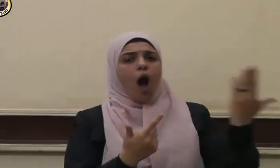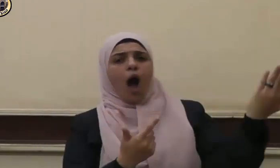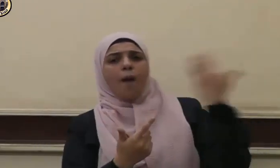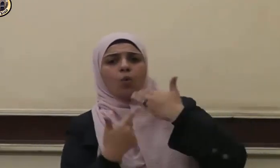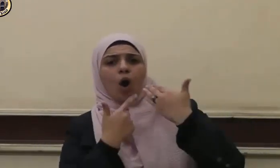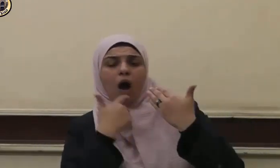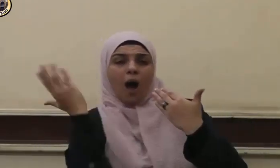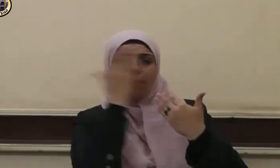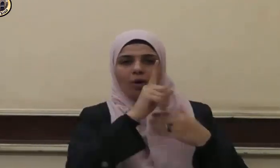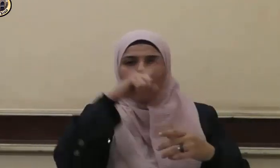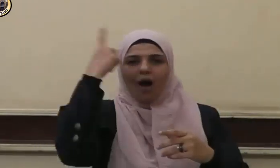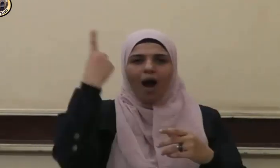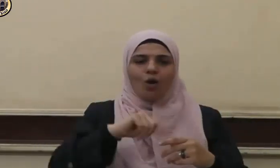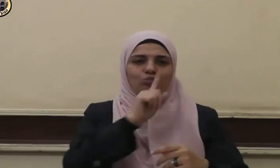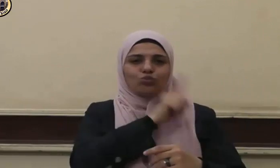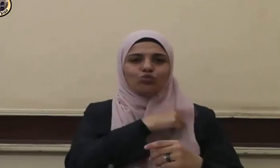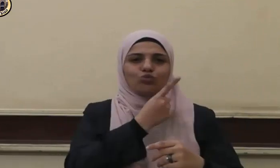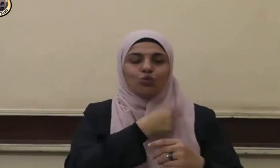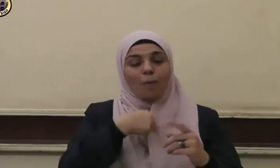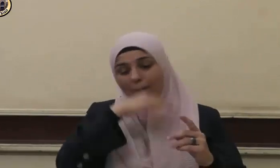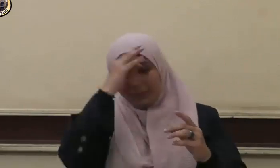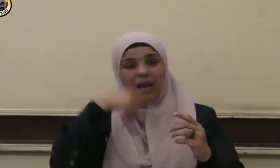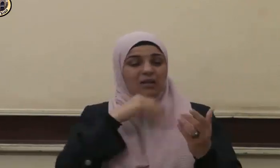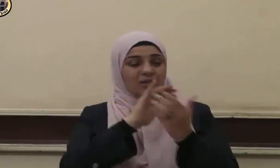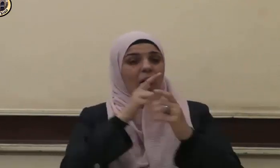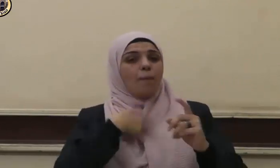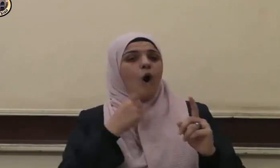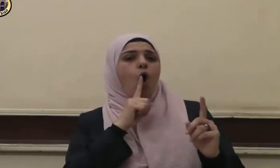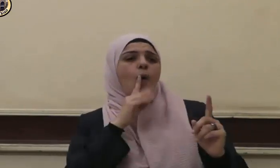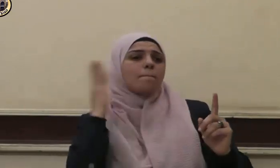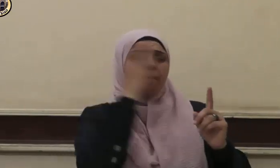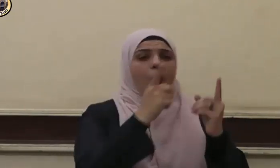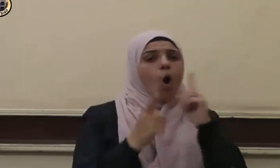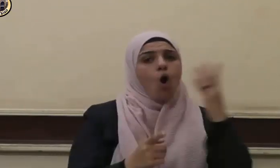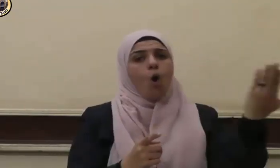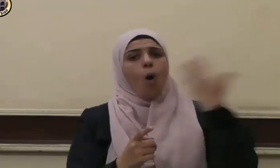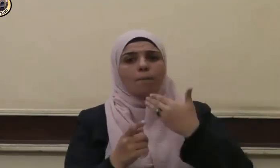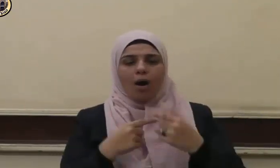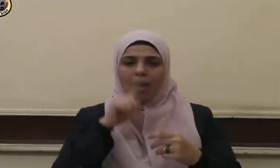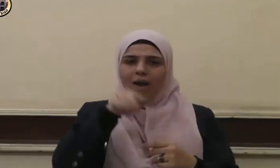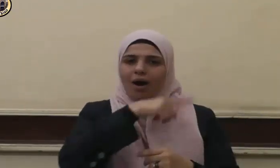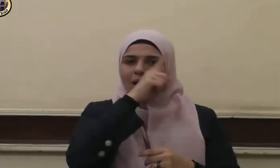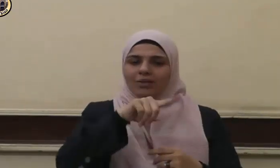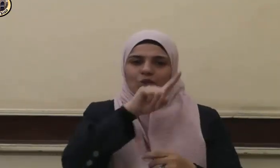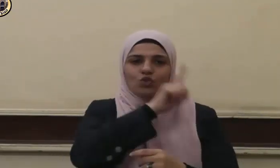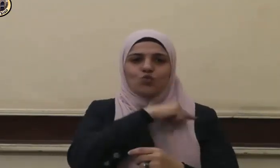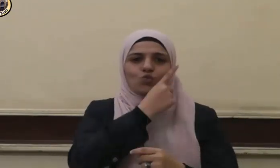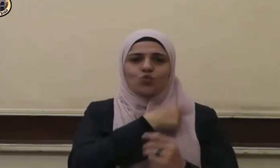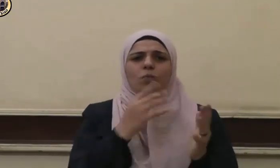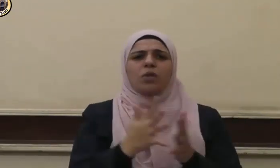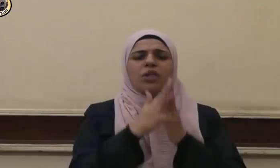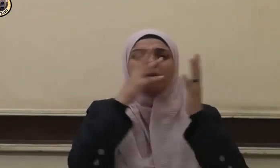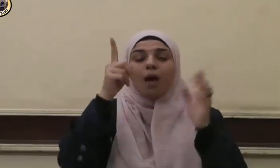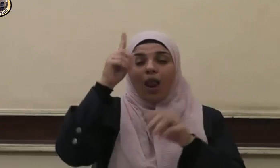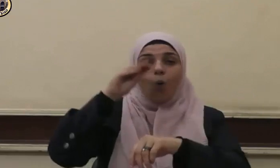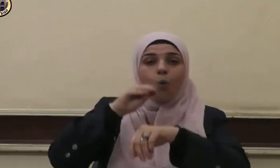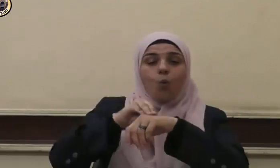ويسب الرجل أمه ويسب أمه ولقد أوصل إسلام